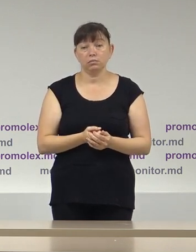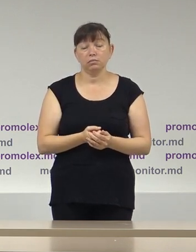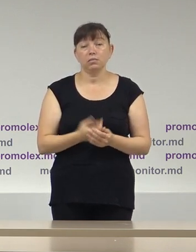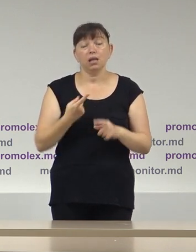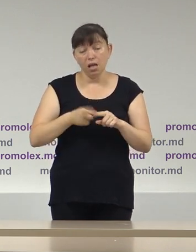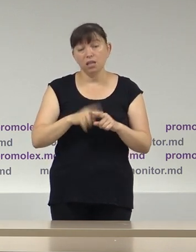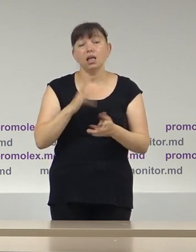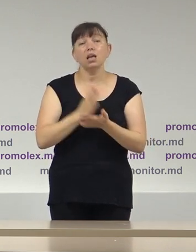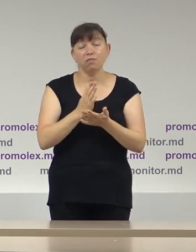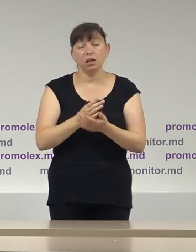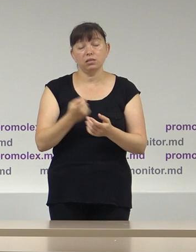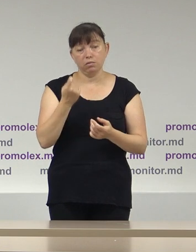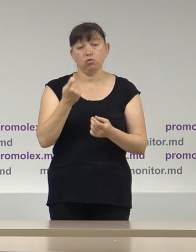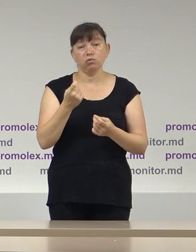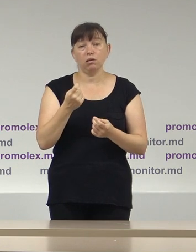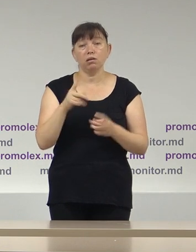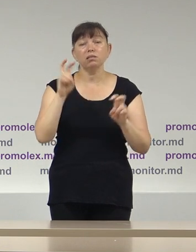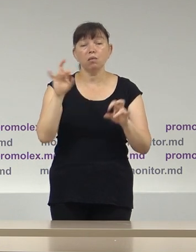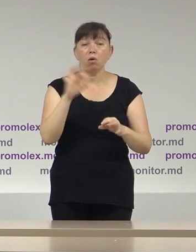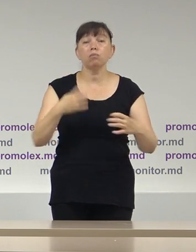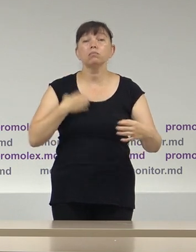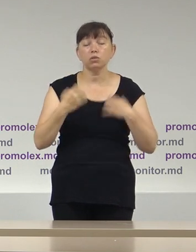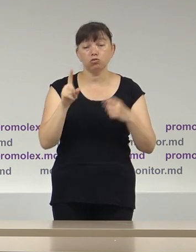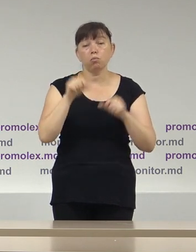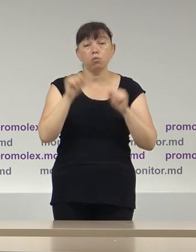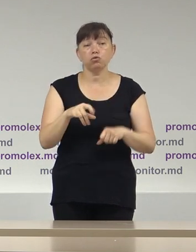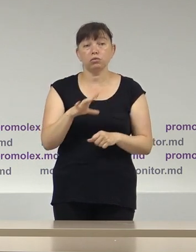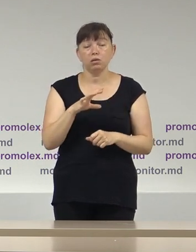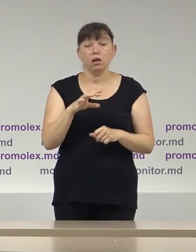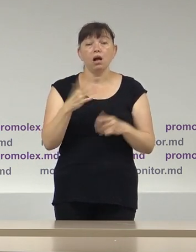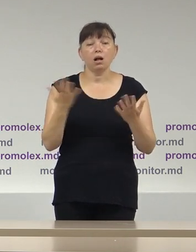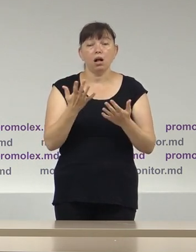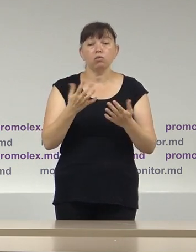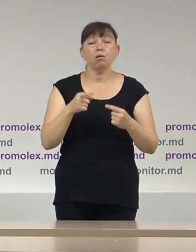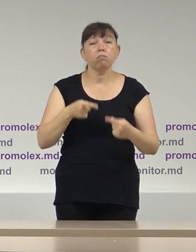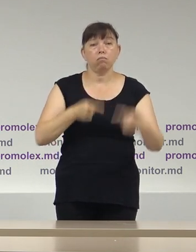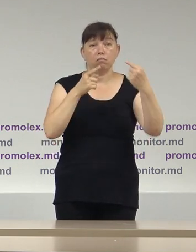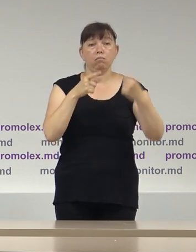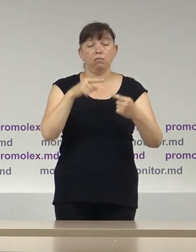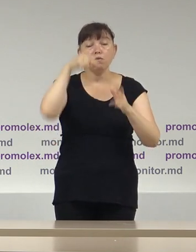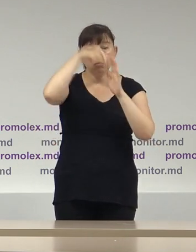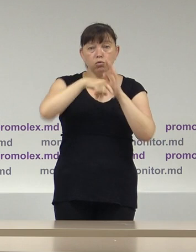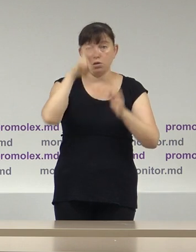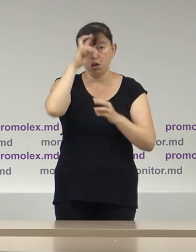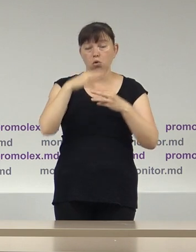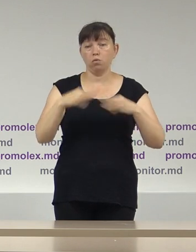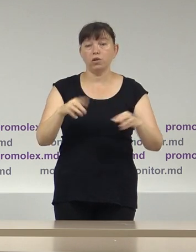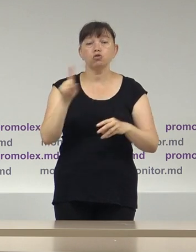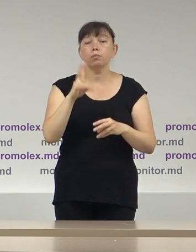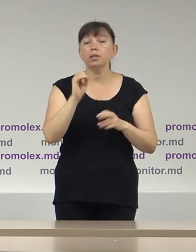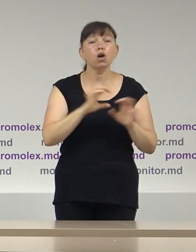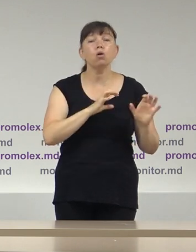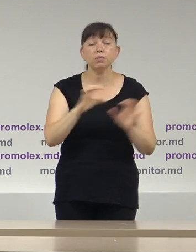reprezintă un semn de îngrijorare faptul că ar putea exista un boicot în cadrul Guvernului pentru a nu